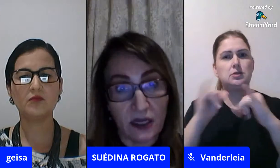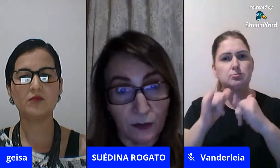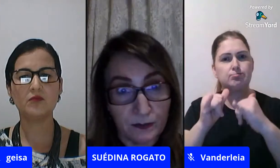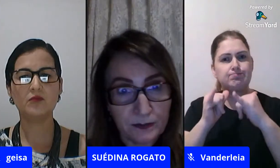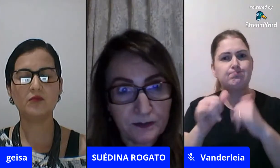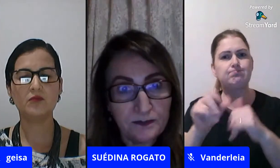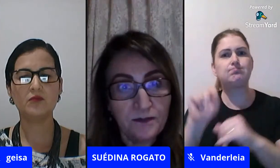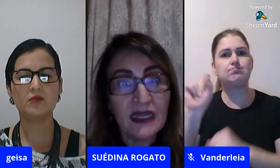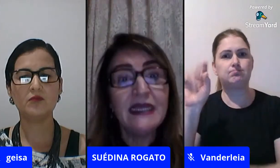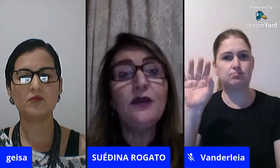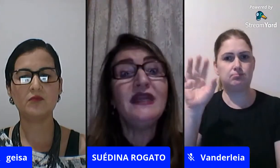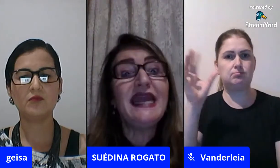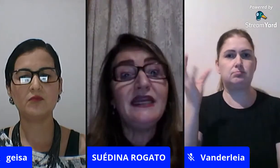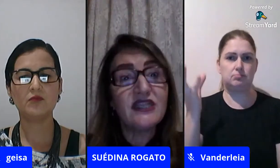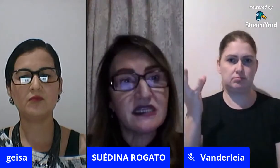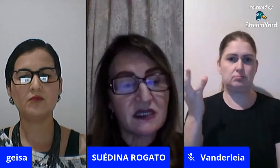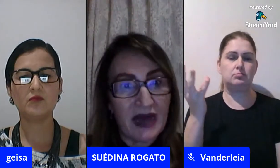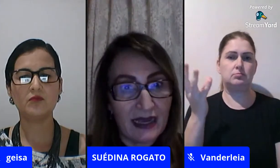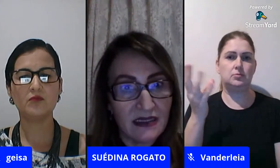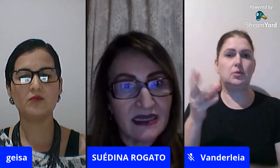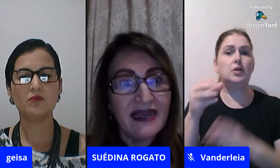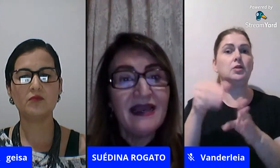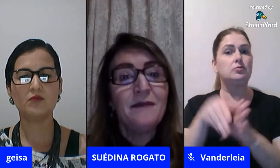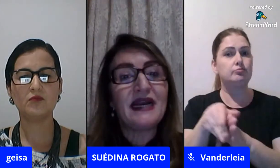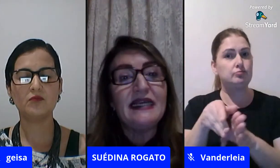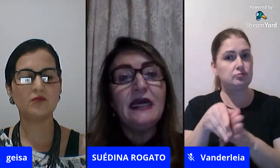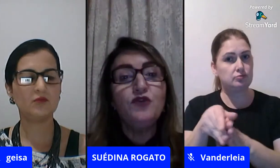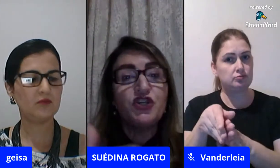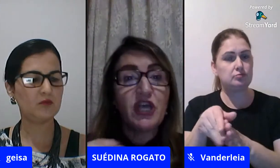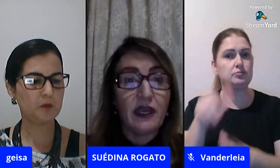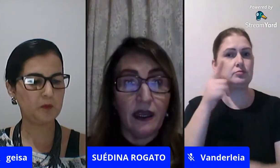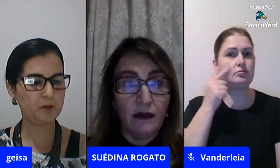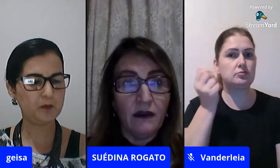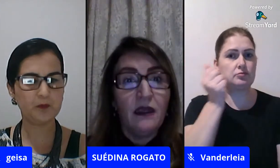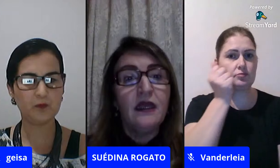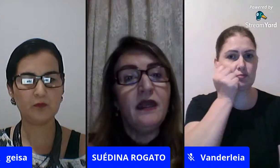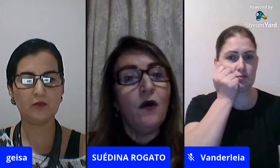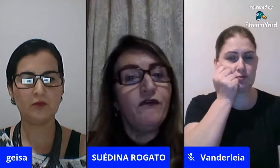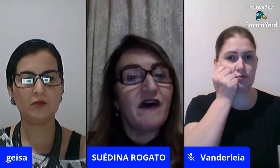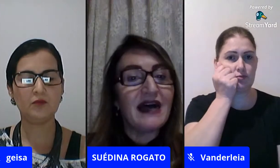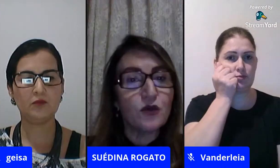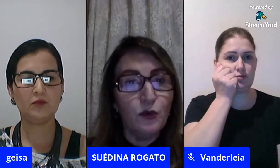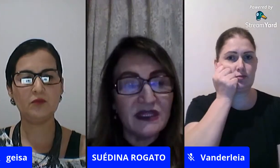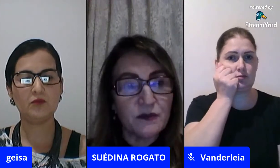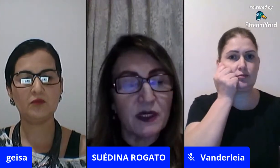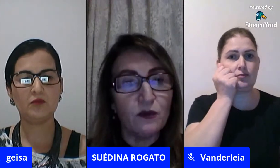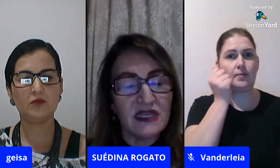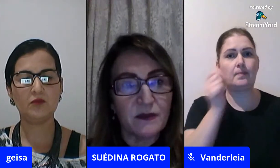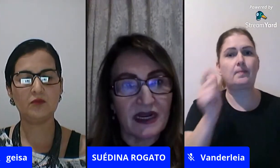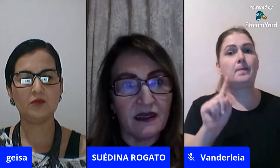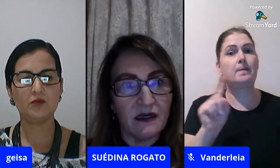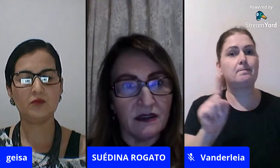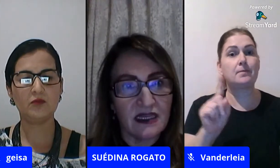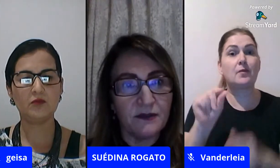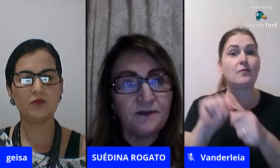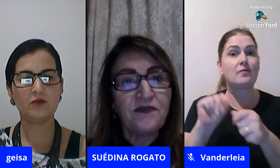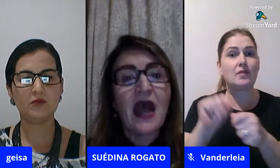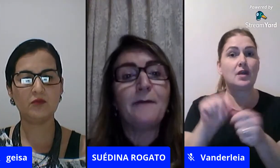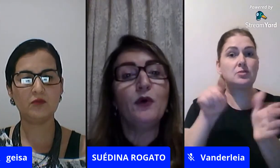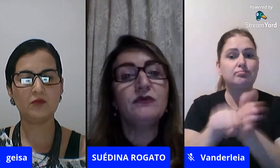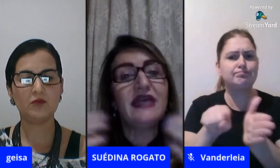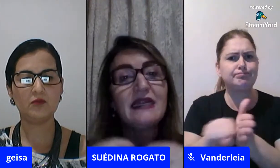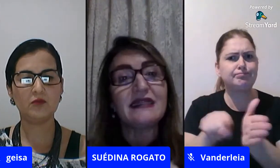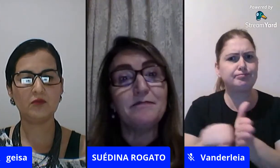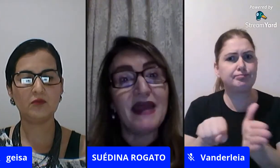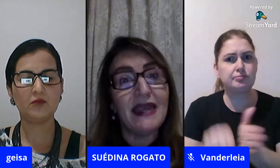foi que aconteceu e oriente esses pais para que não cheguem não façam muitas perguntas para a criança